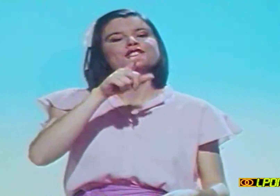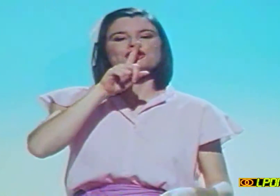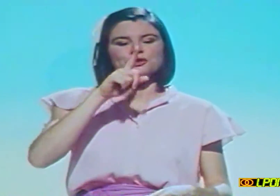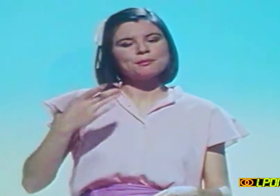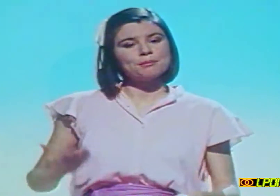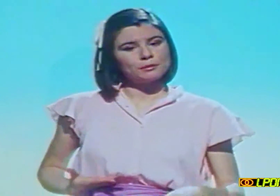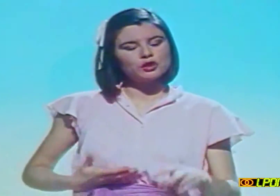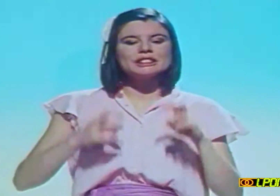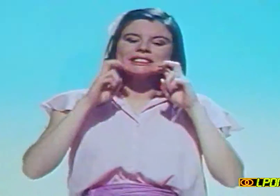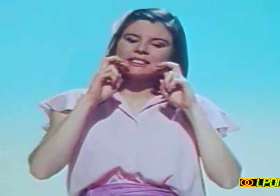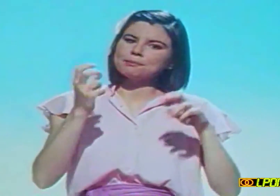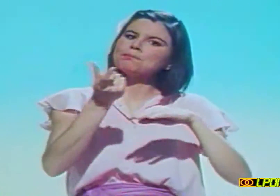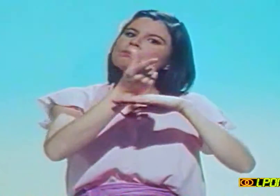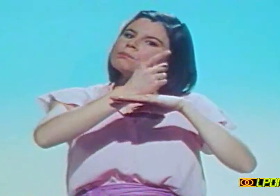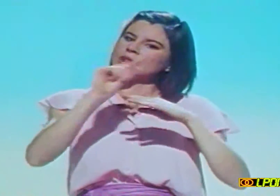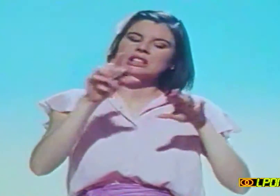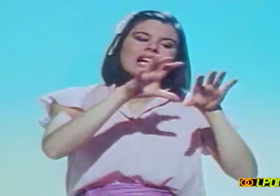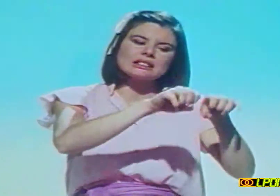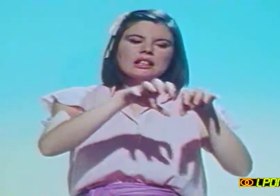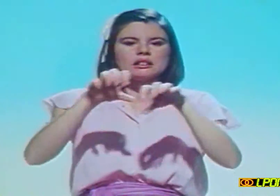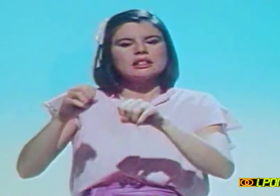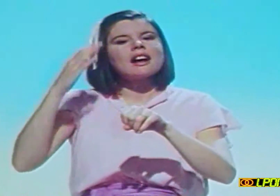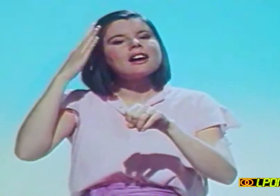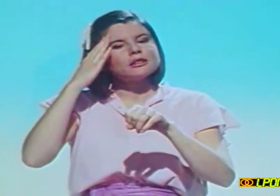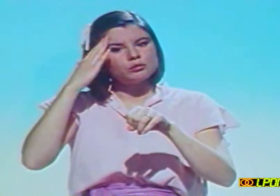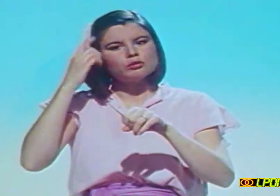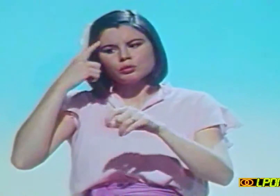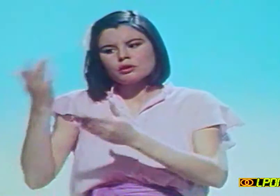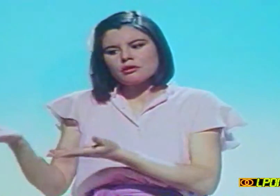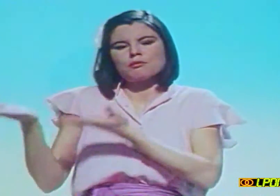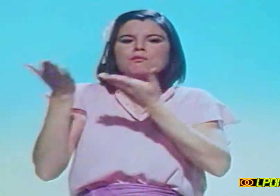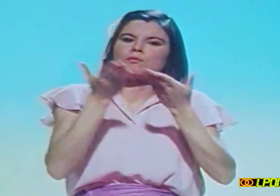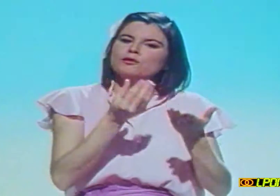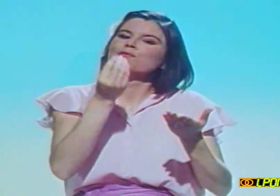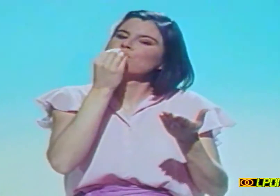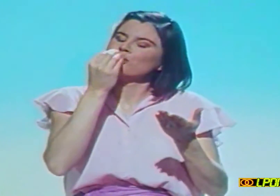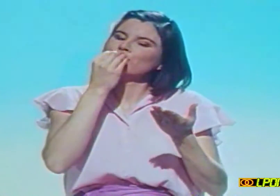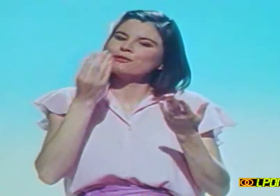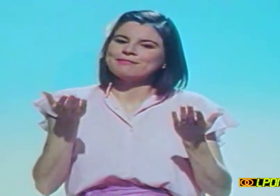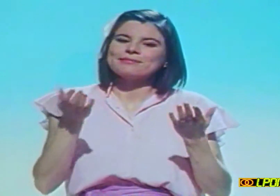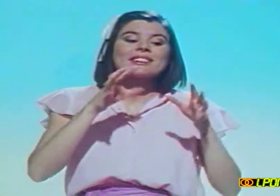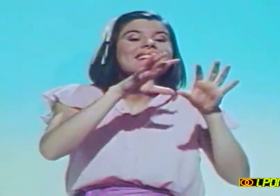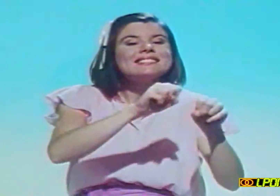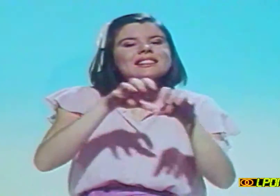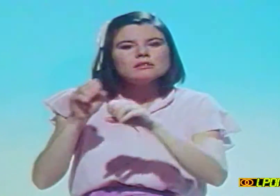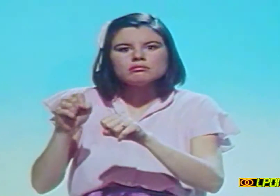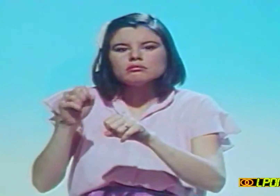Un jour, sa maman tigre devait partir chasser pour ramener de quoi manger. La